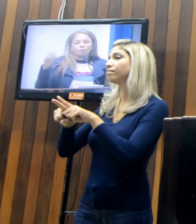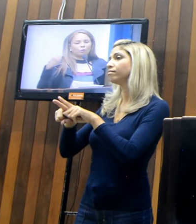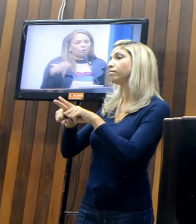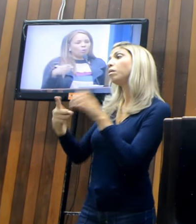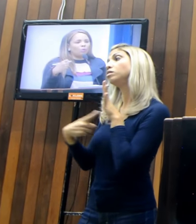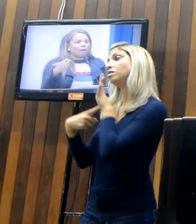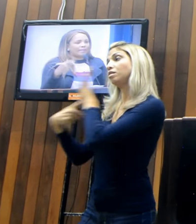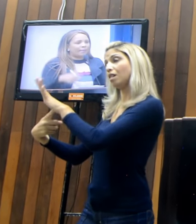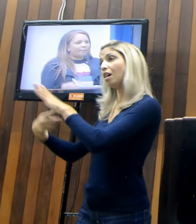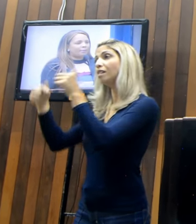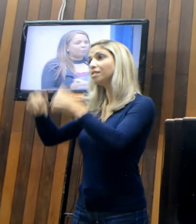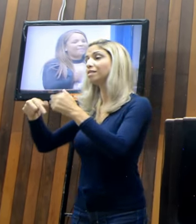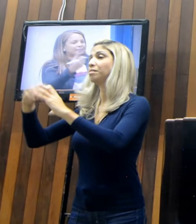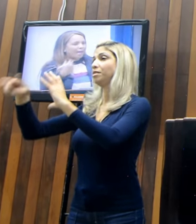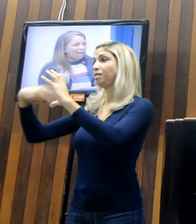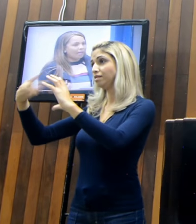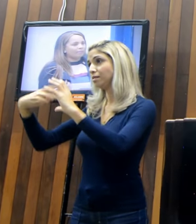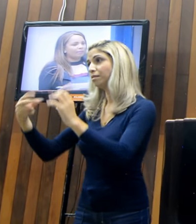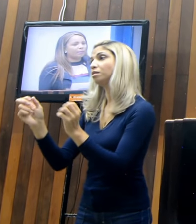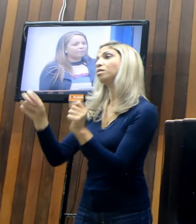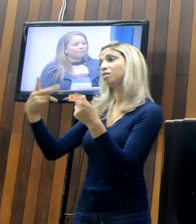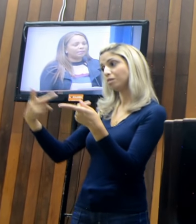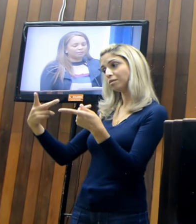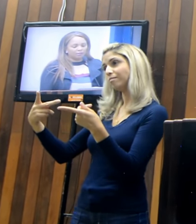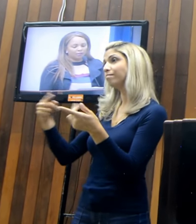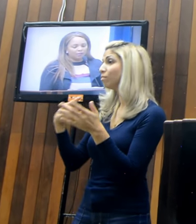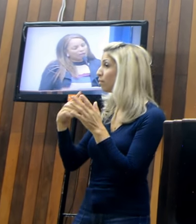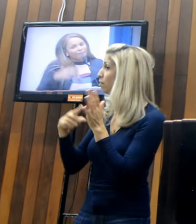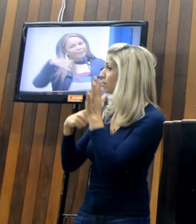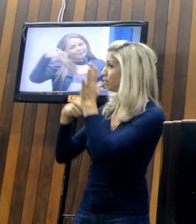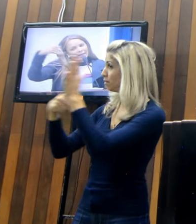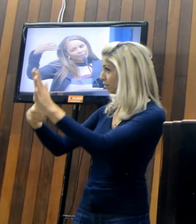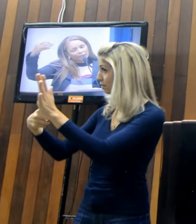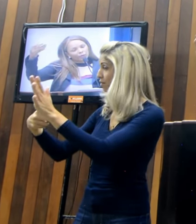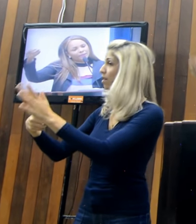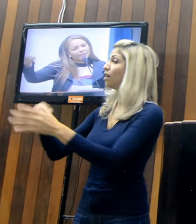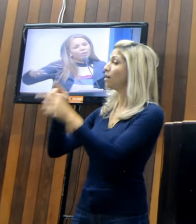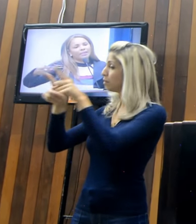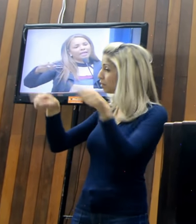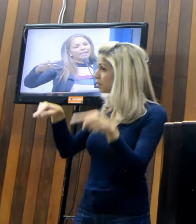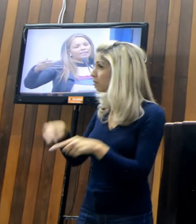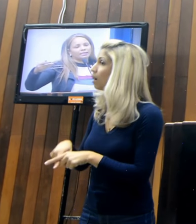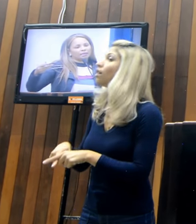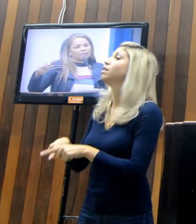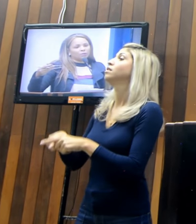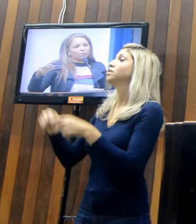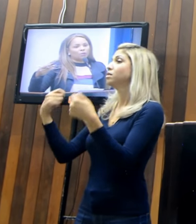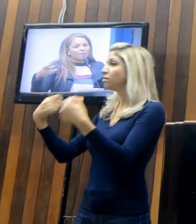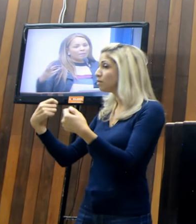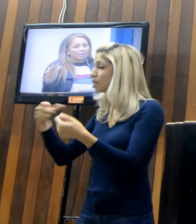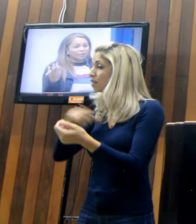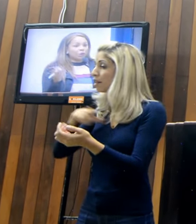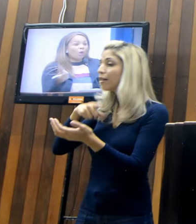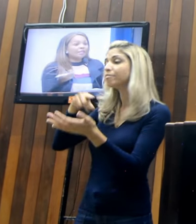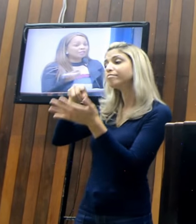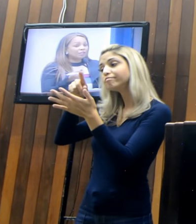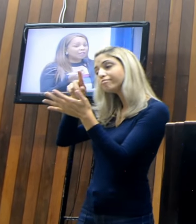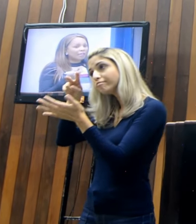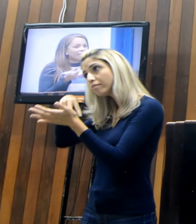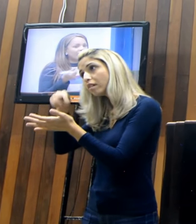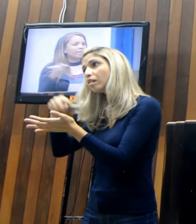ou até mesmo passar para o gabinete, passar para a comissão que está analisando, para a gente